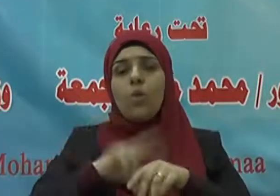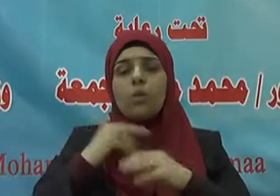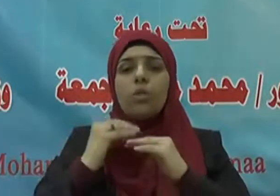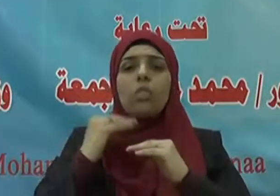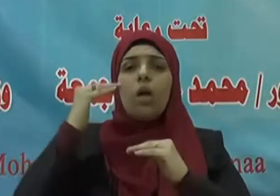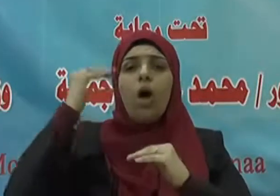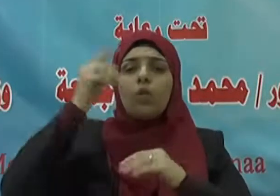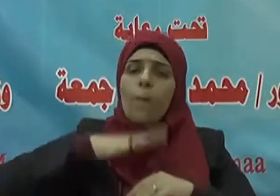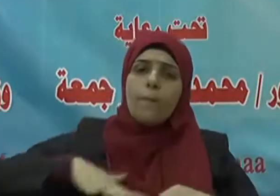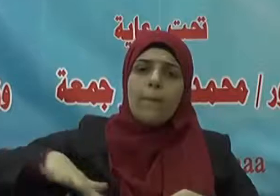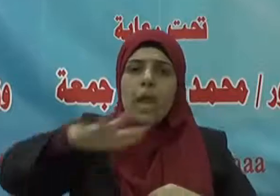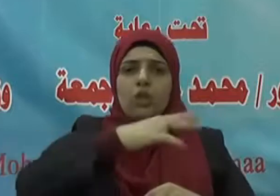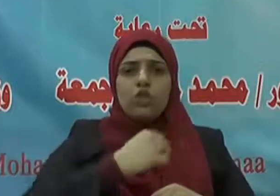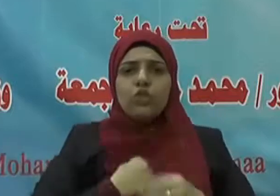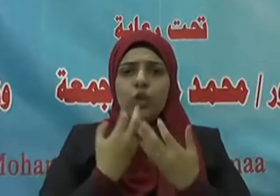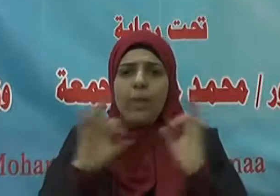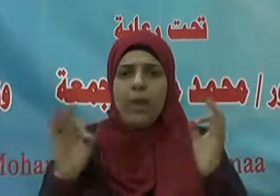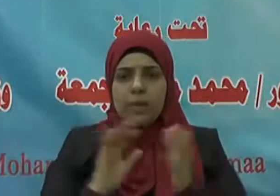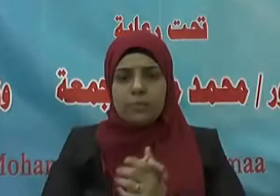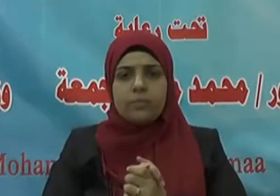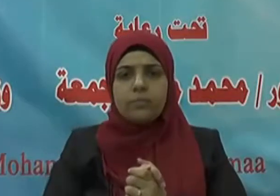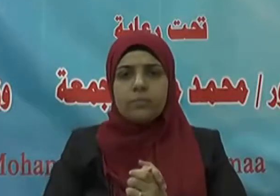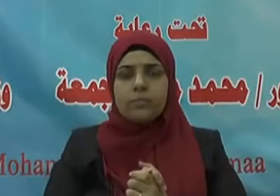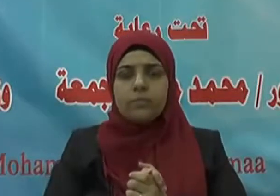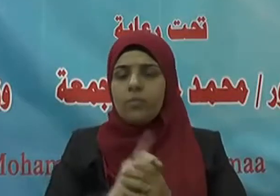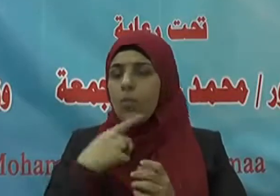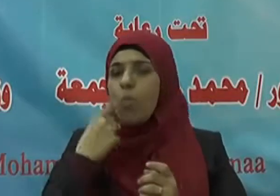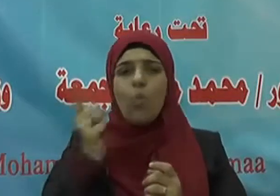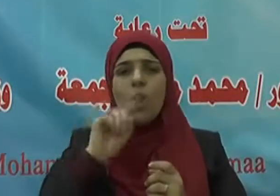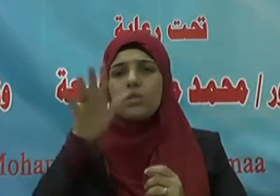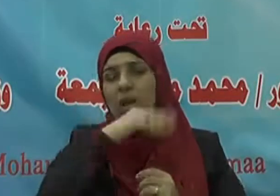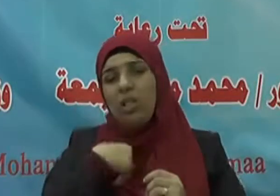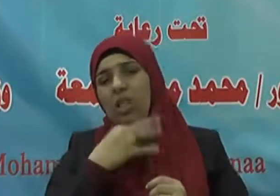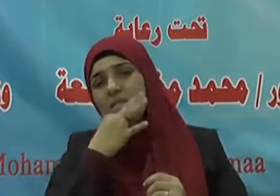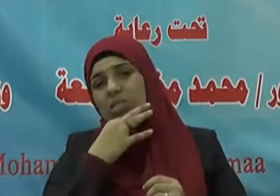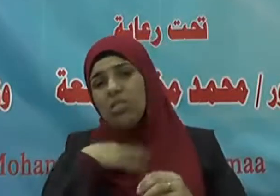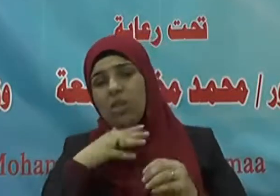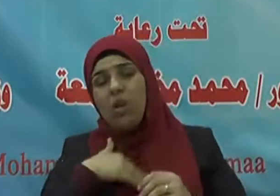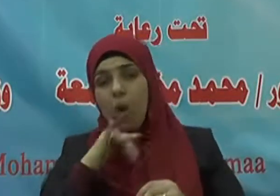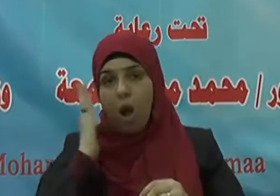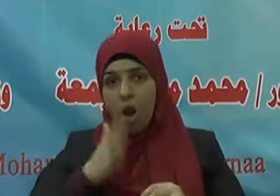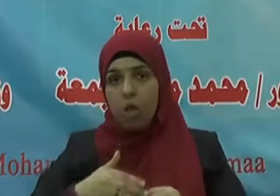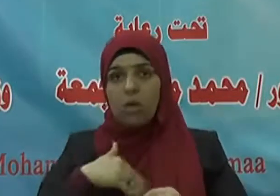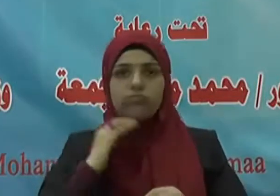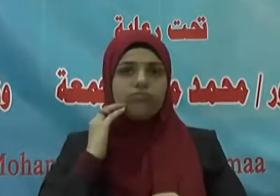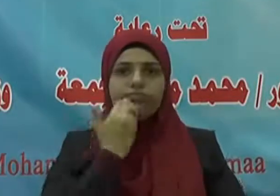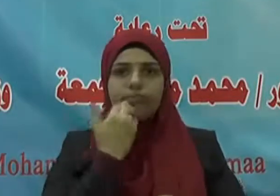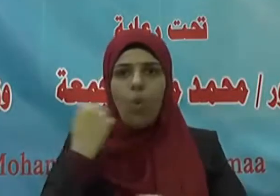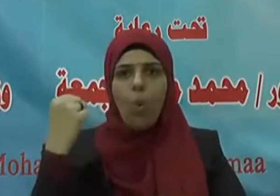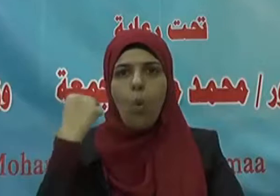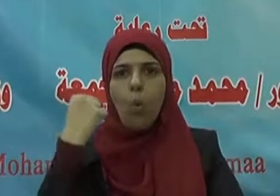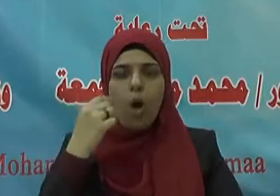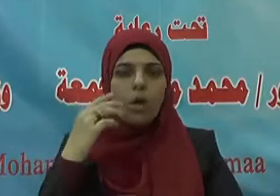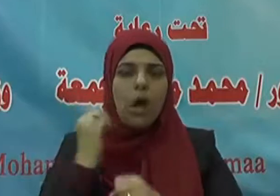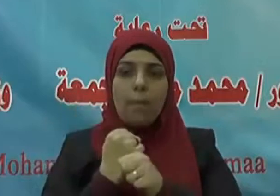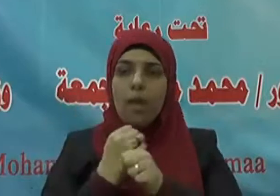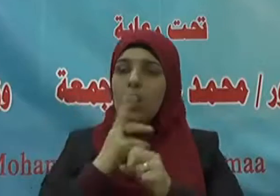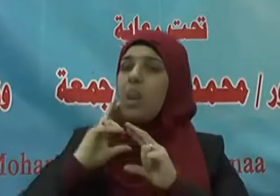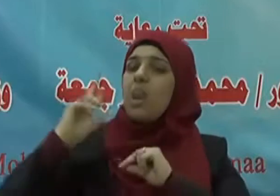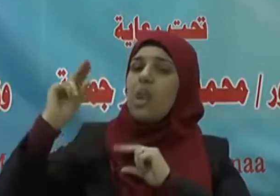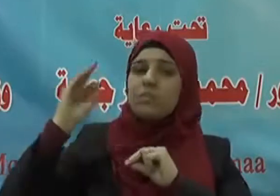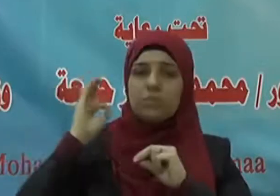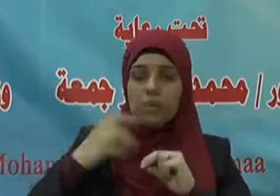ويتقدم بنا جميعًا ولسنا أقل إرادةً ولا قوةً ولا